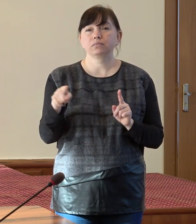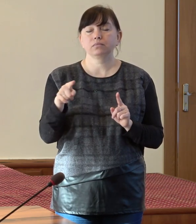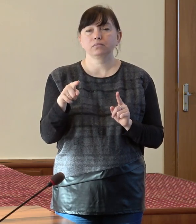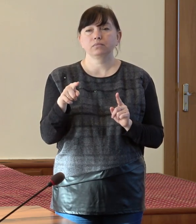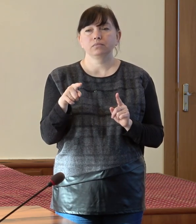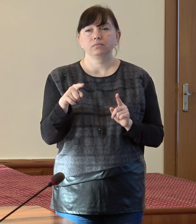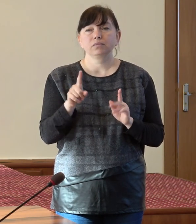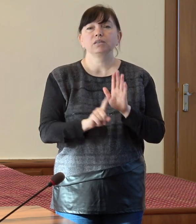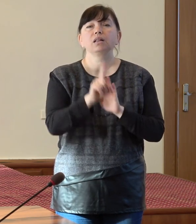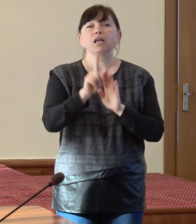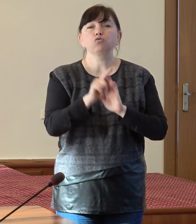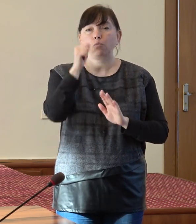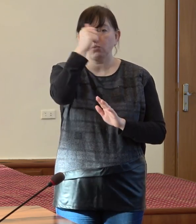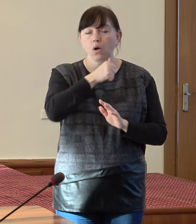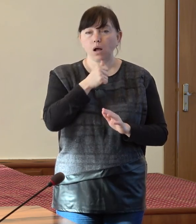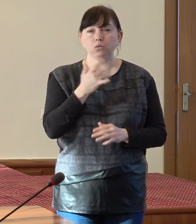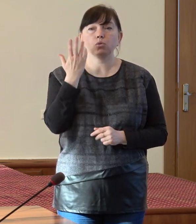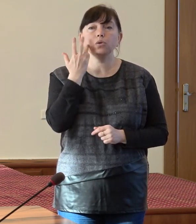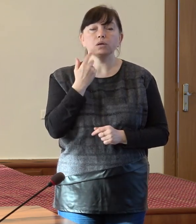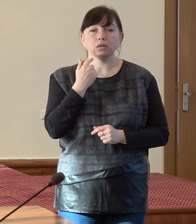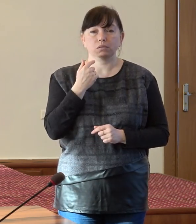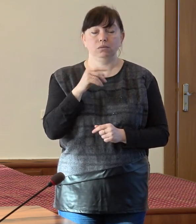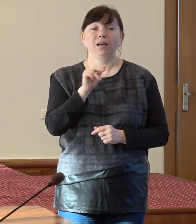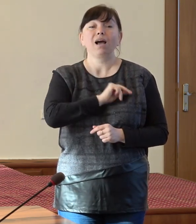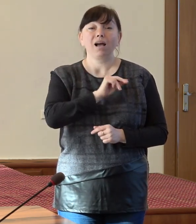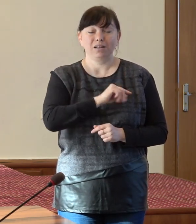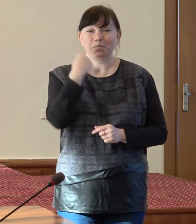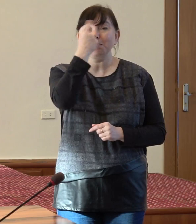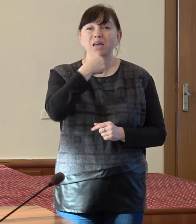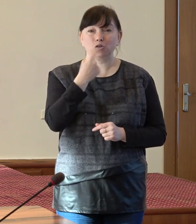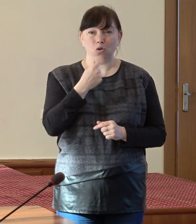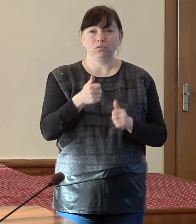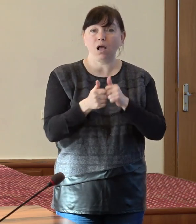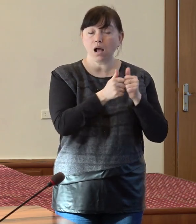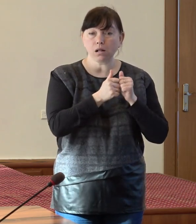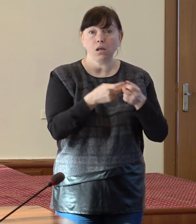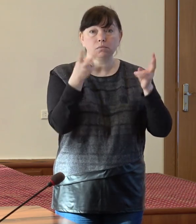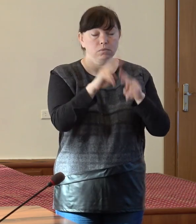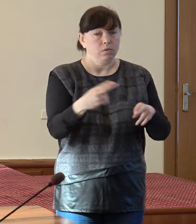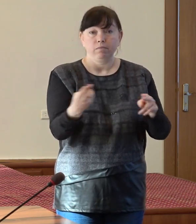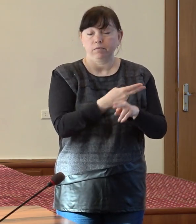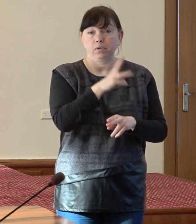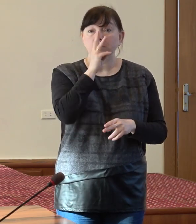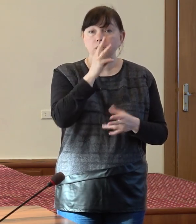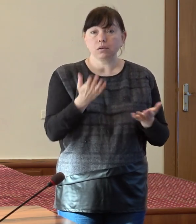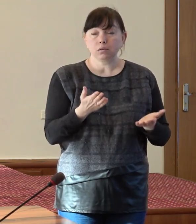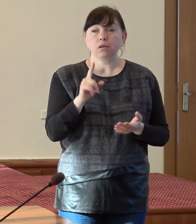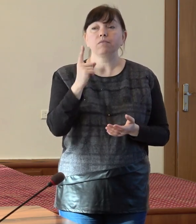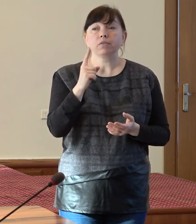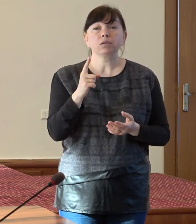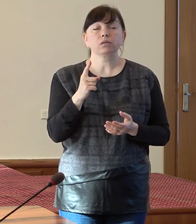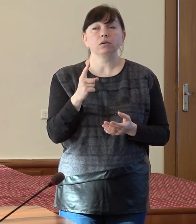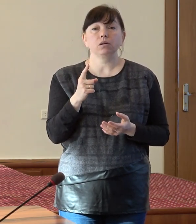la începutul anului când asistențe personal rămâneau fără salarizare pentru că